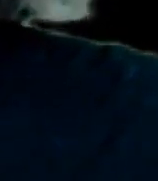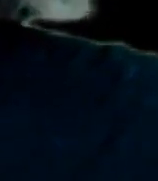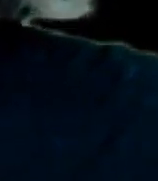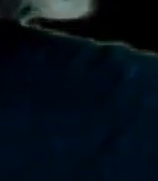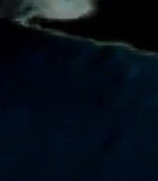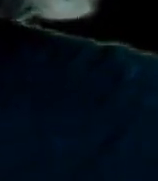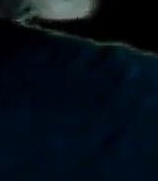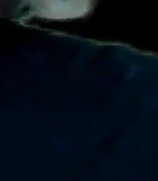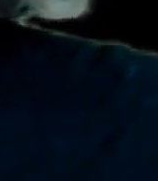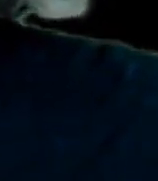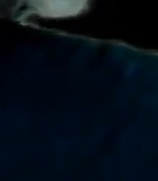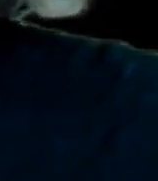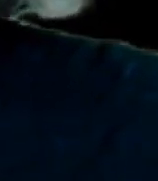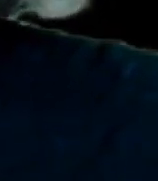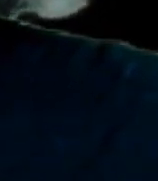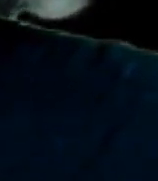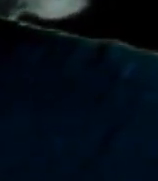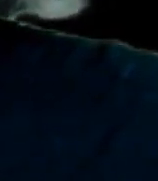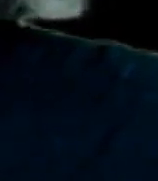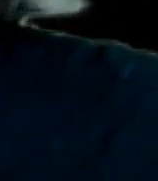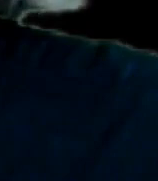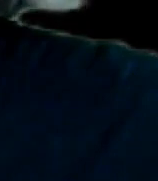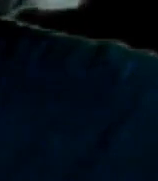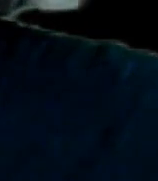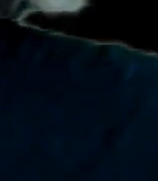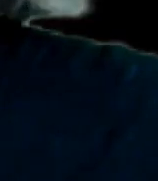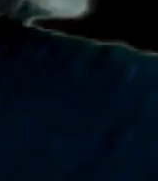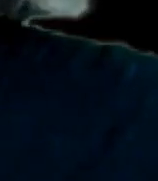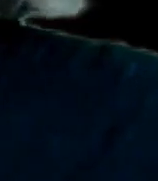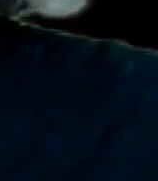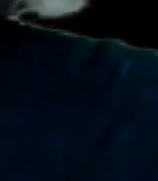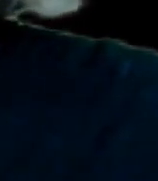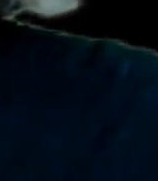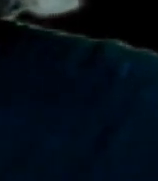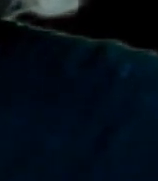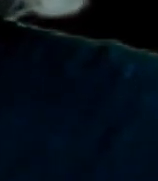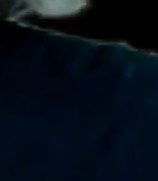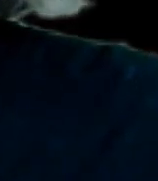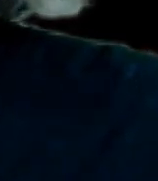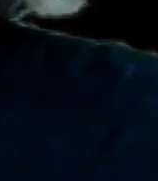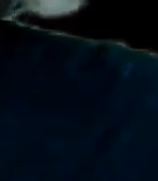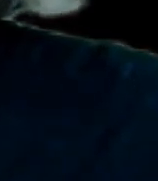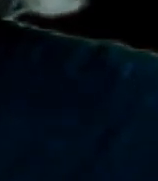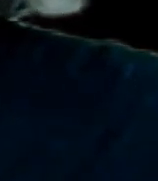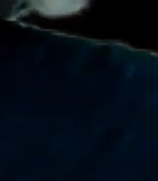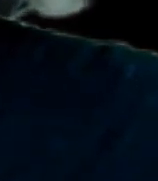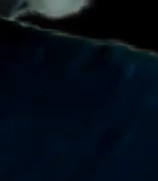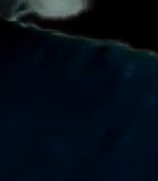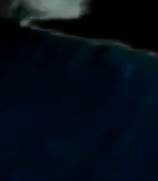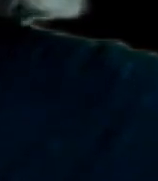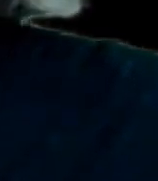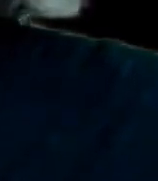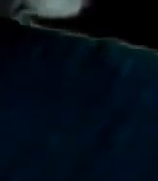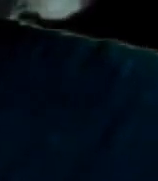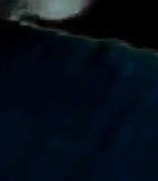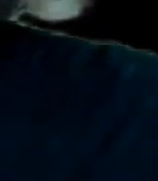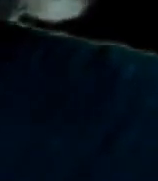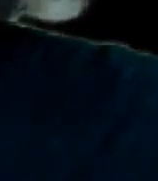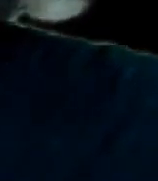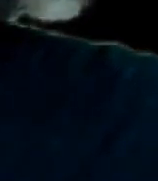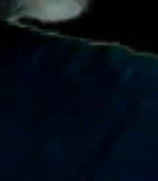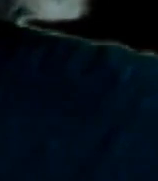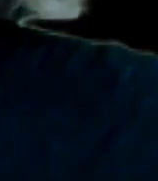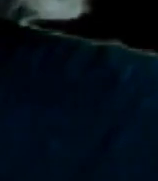Sino audiencias de otros canales En donde la propuesta que hice para el redondeo fue muy bien